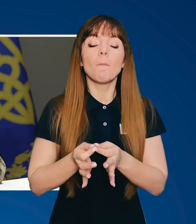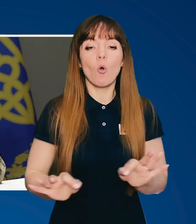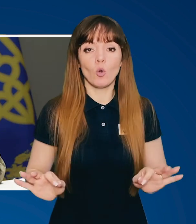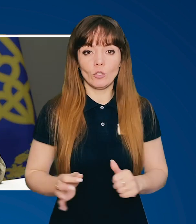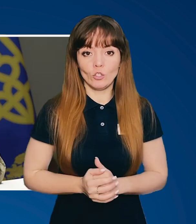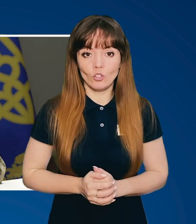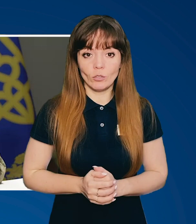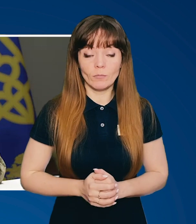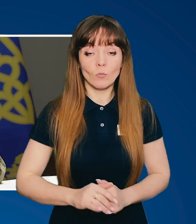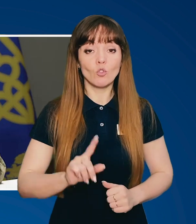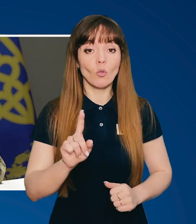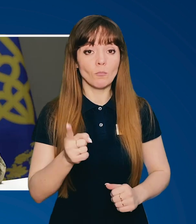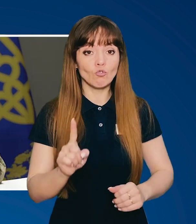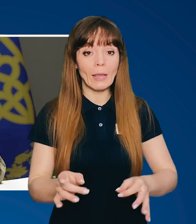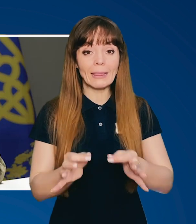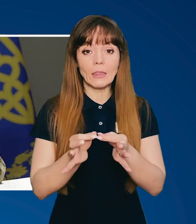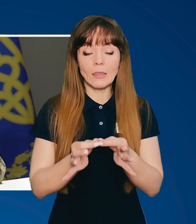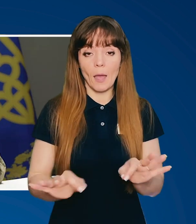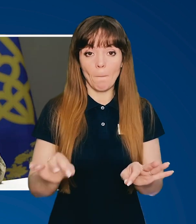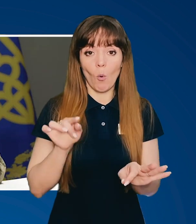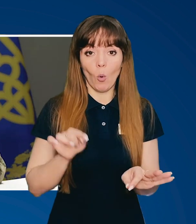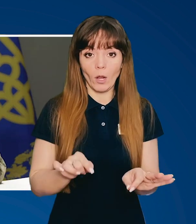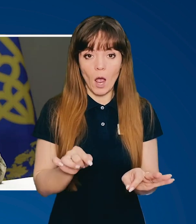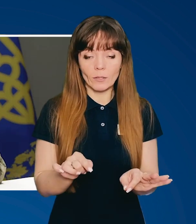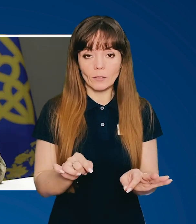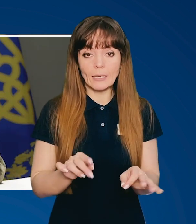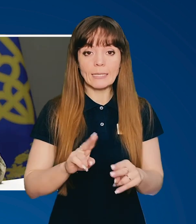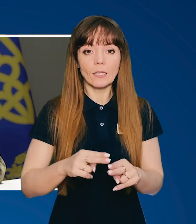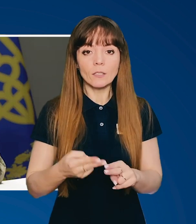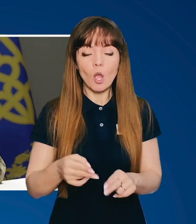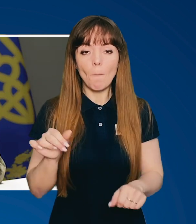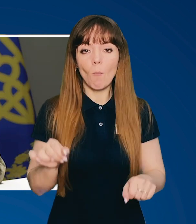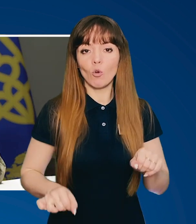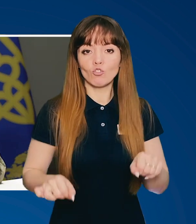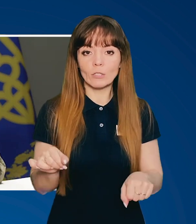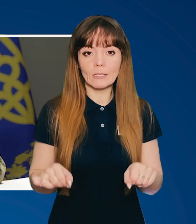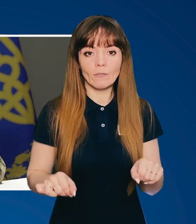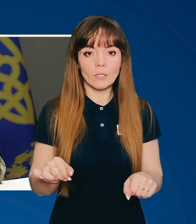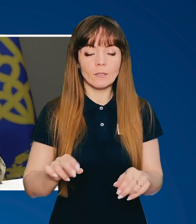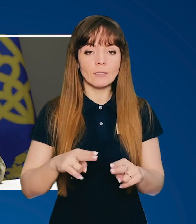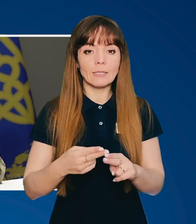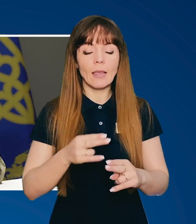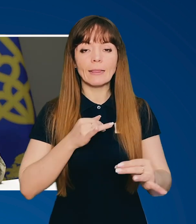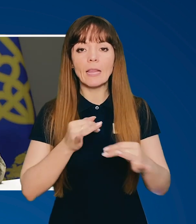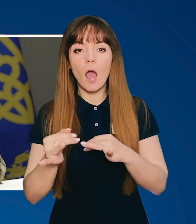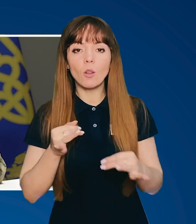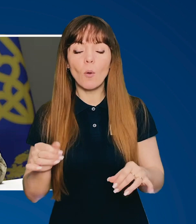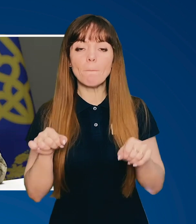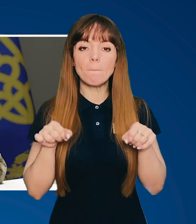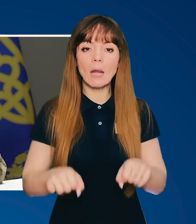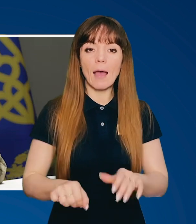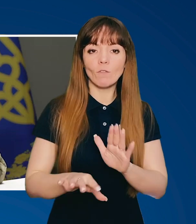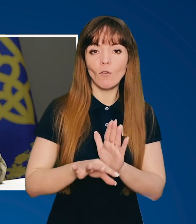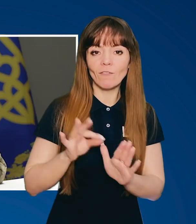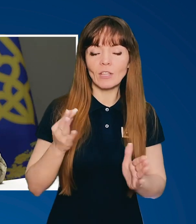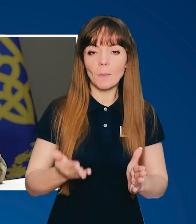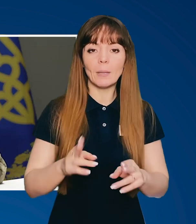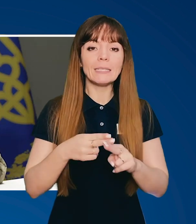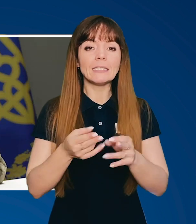демократичні. Тому що демократія – це можливість і діалогу, право вибору, і це